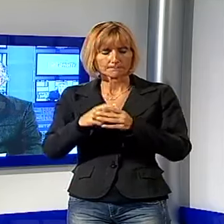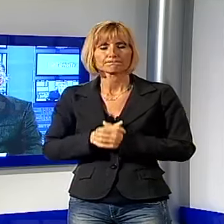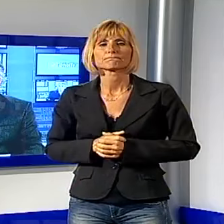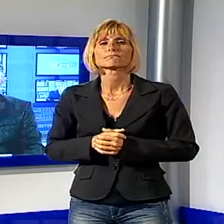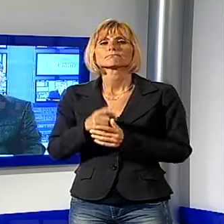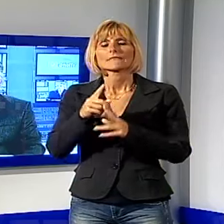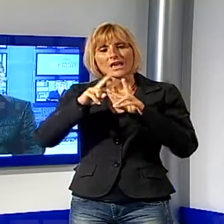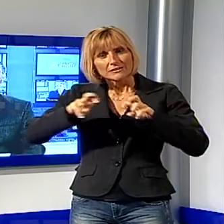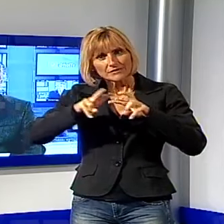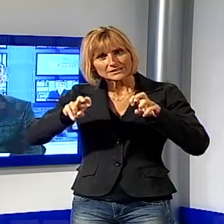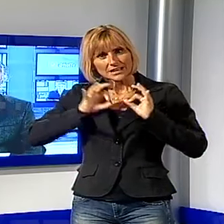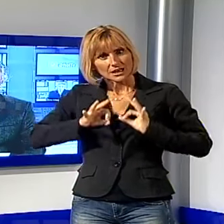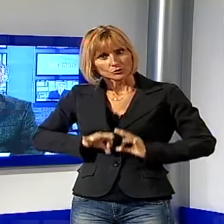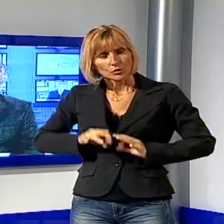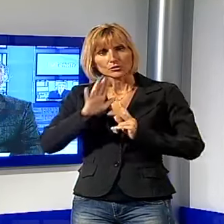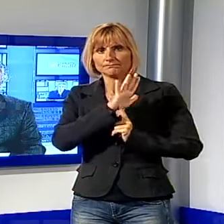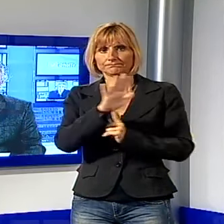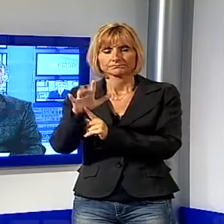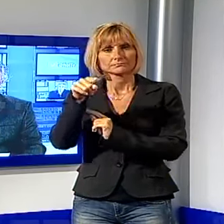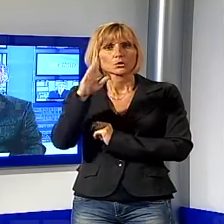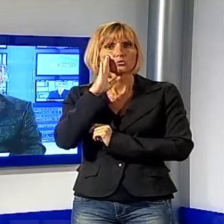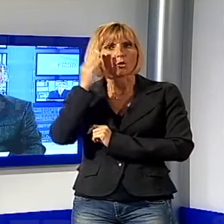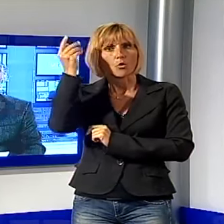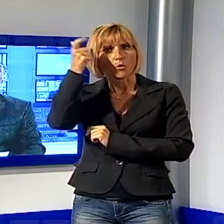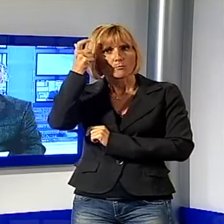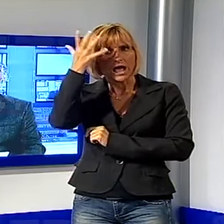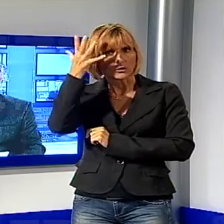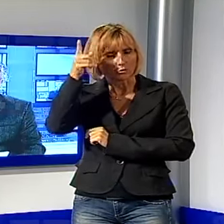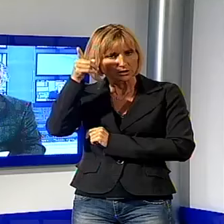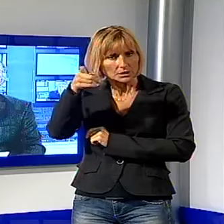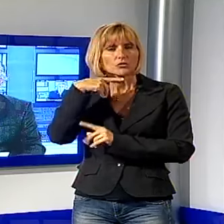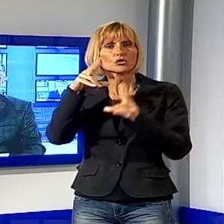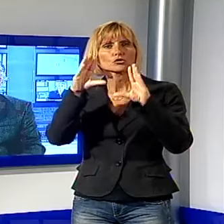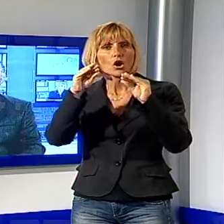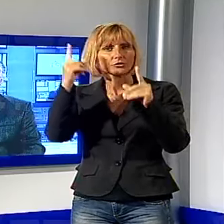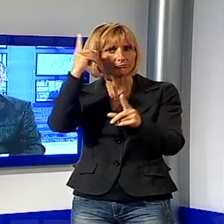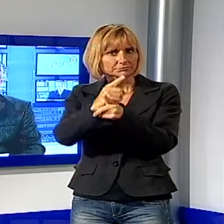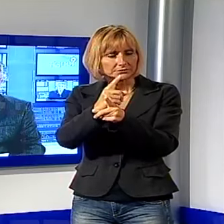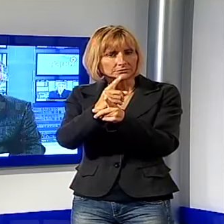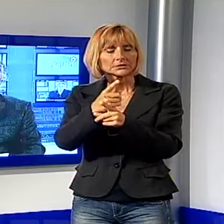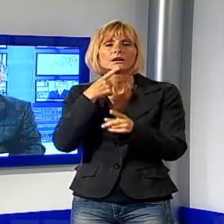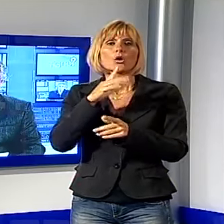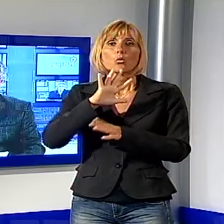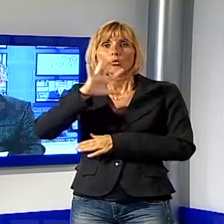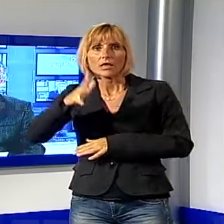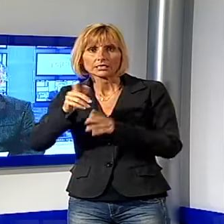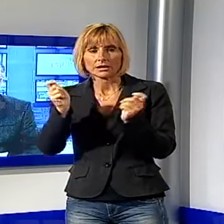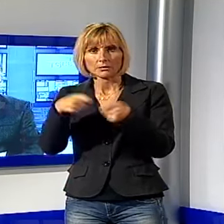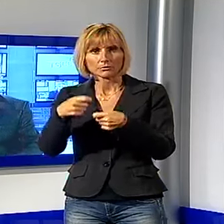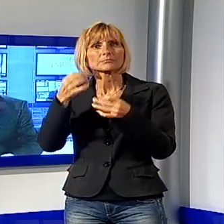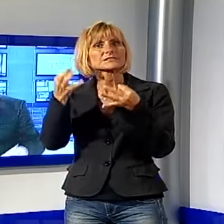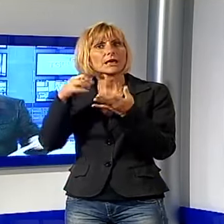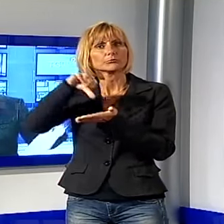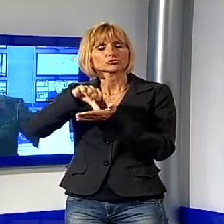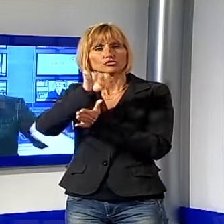Gli investigatori hanno dimostrato che El Arfawi quella notte stessa abbia compiuto un'altra rapina e un furto sempre nel centro